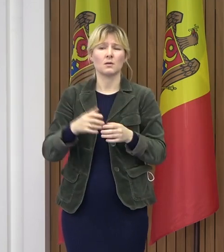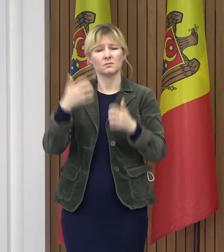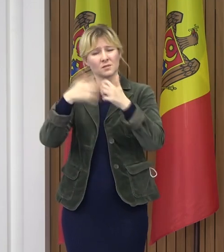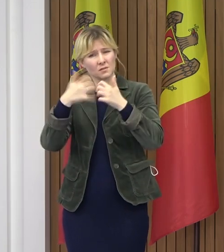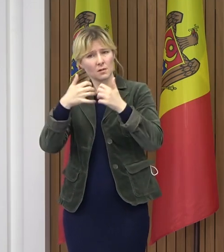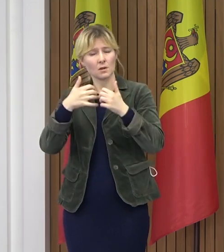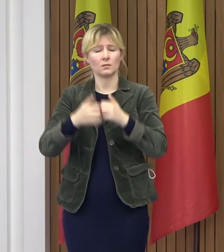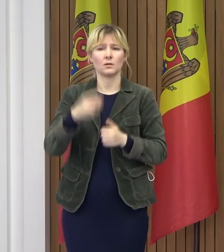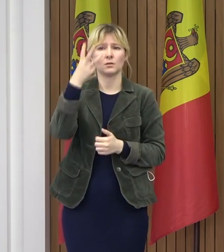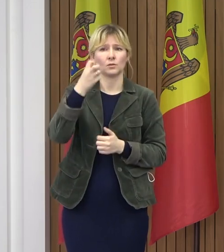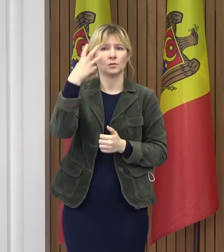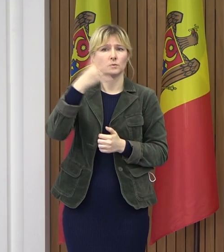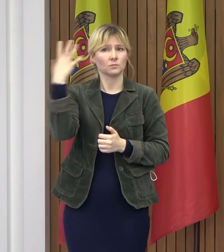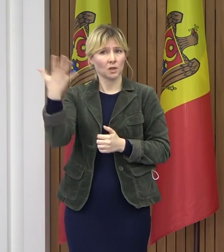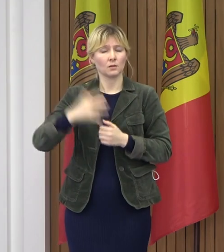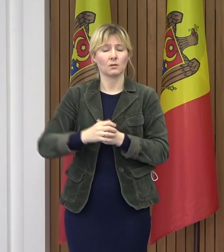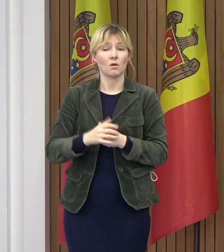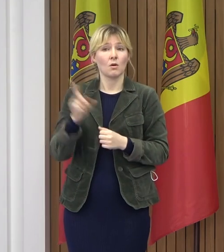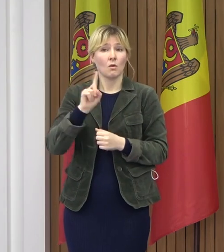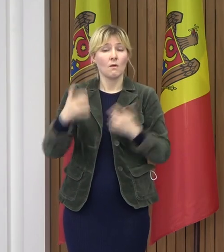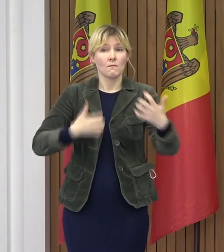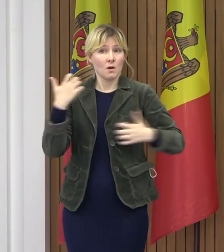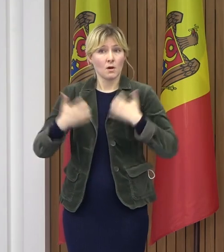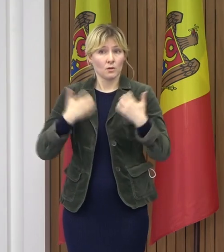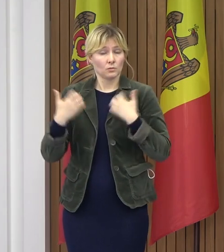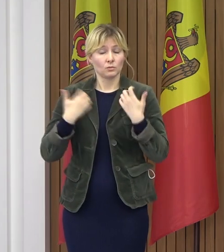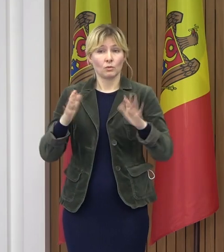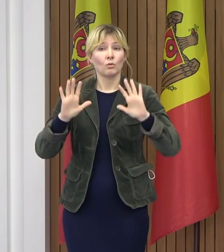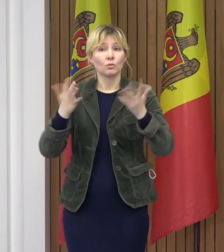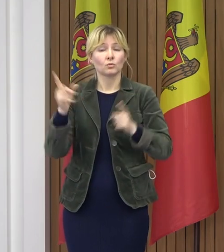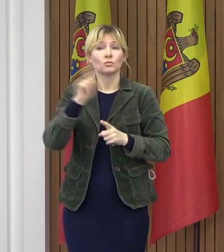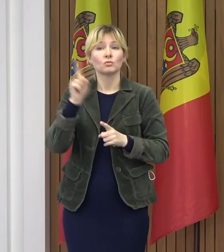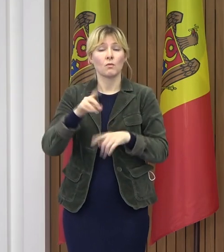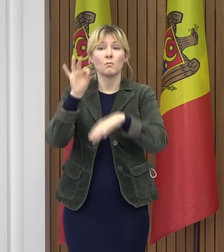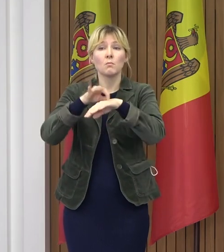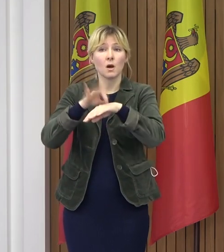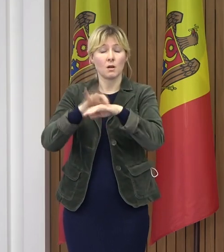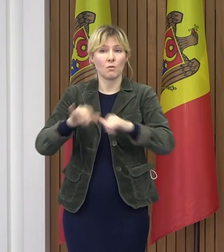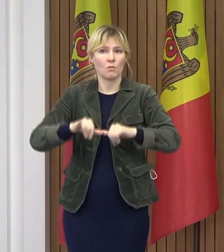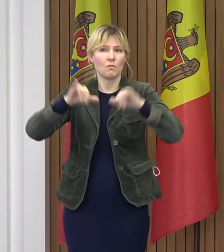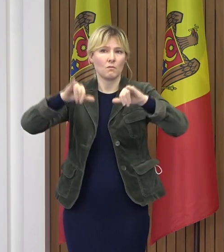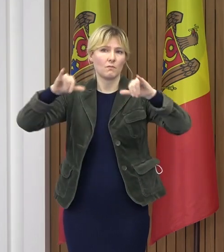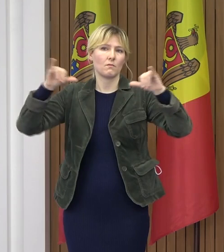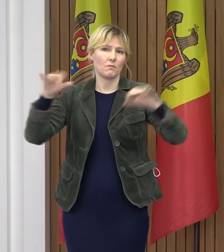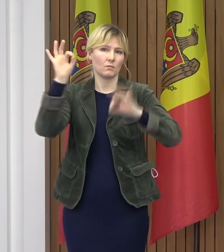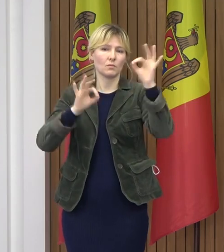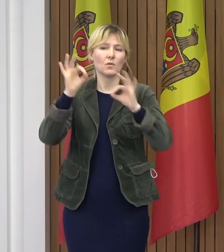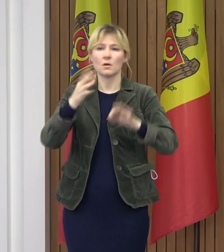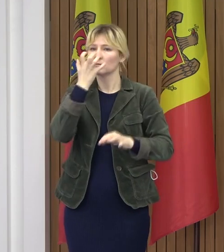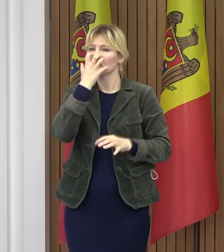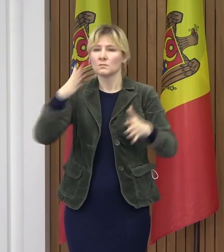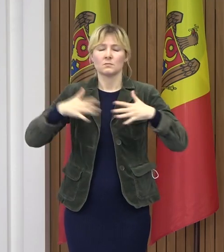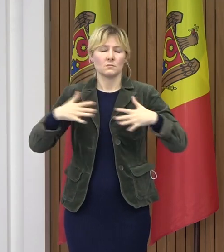dar cel mai îngrijorător este faptul că crește numărul de persoane, pacienți intubați.